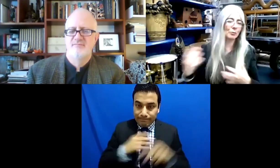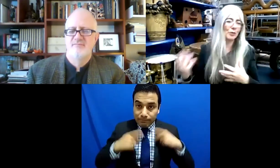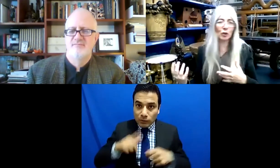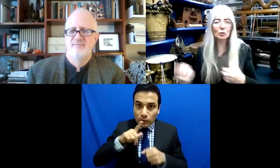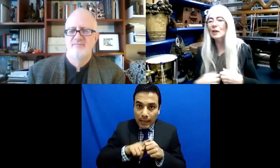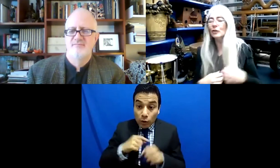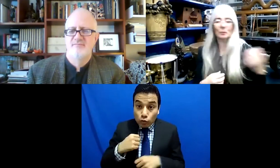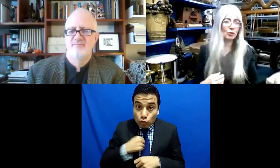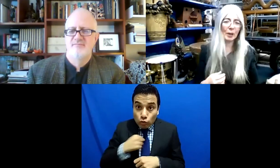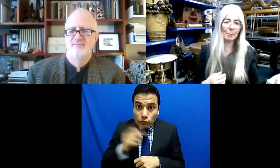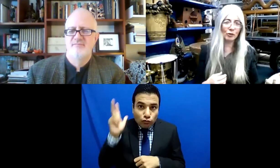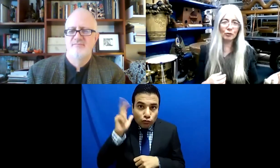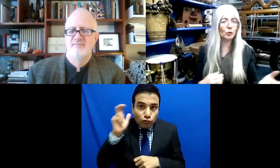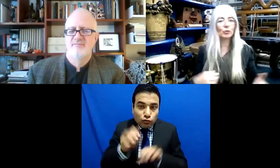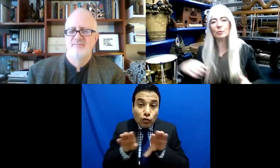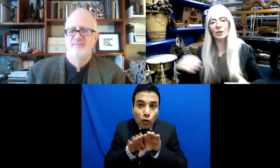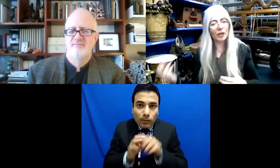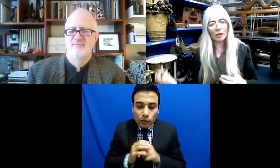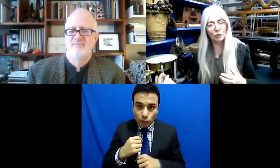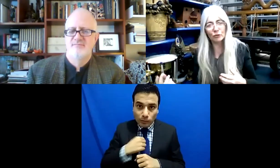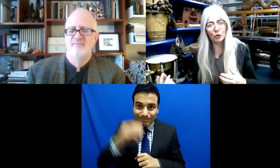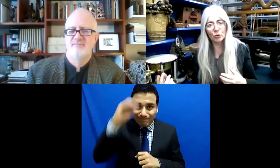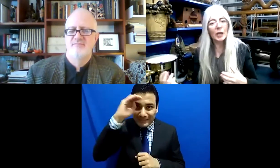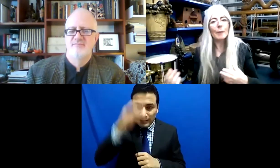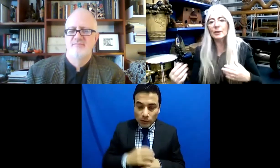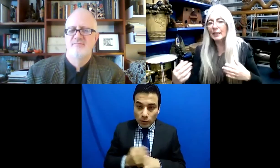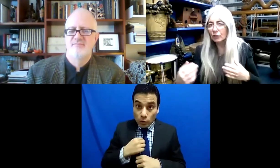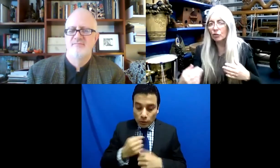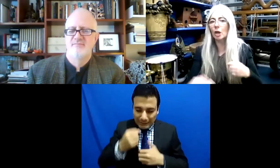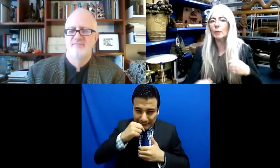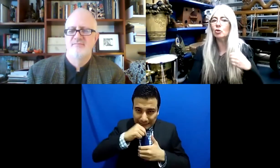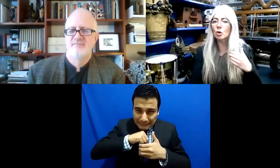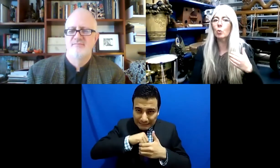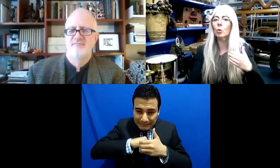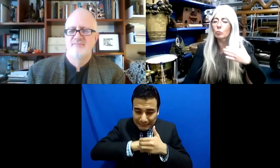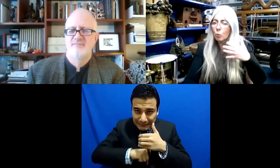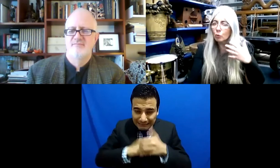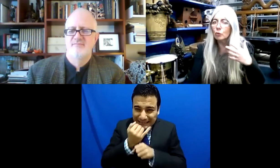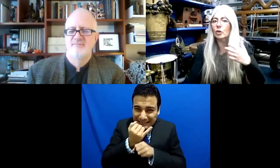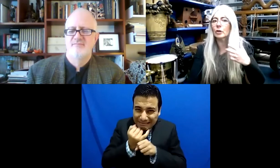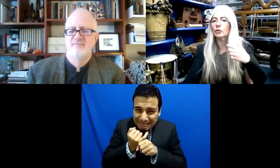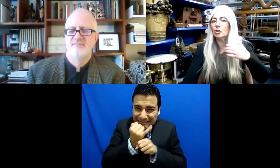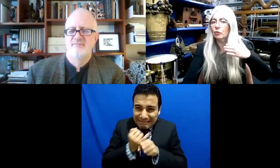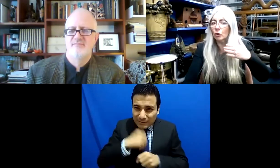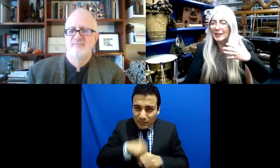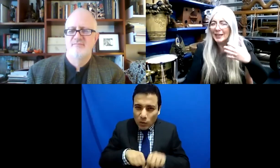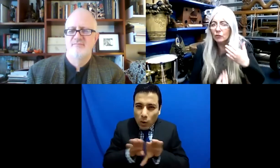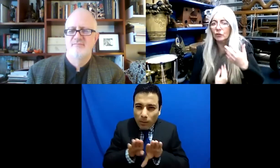internamente y ese viaje puede ser difícil, accidentado, te dan malas reseñas, etc. Pero cada vez